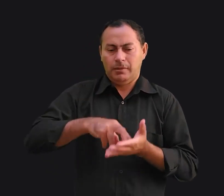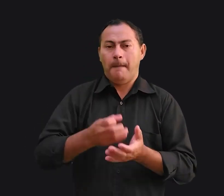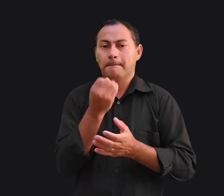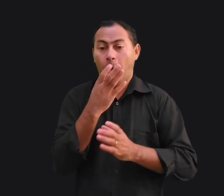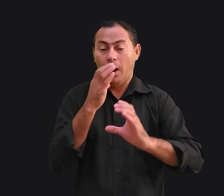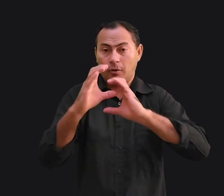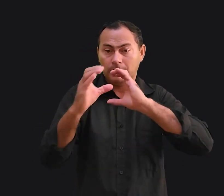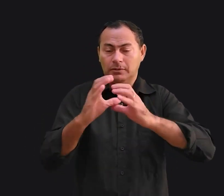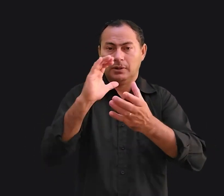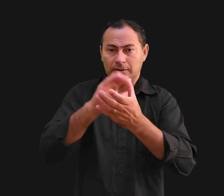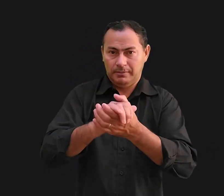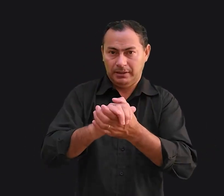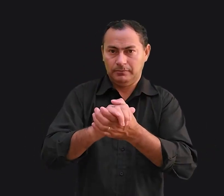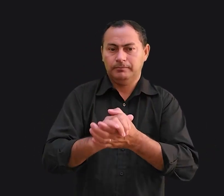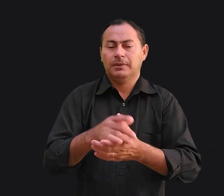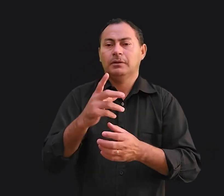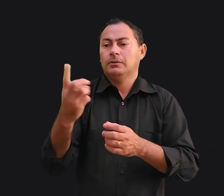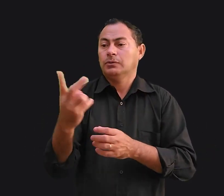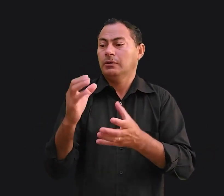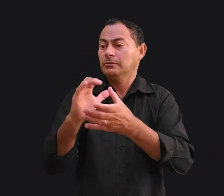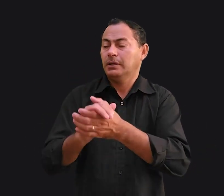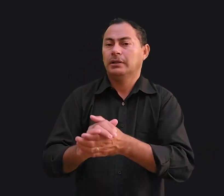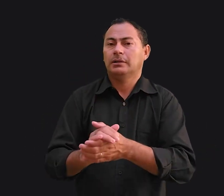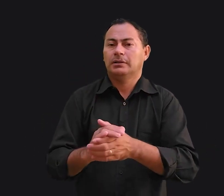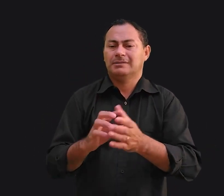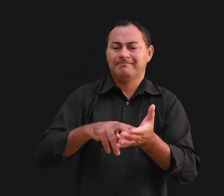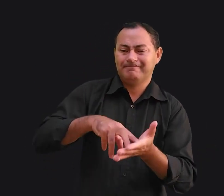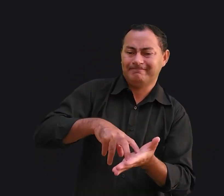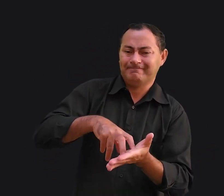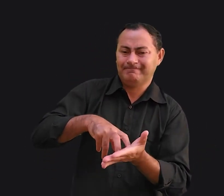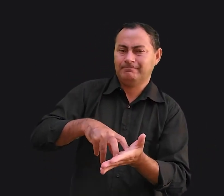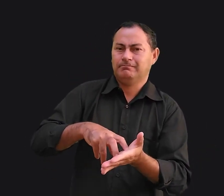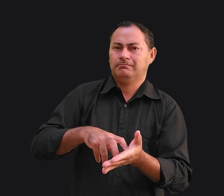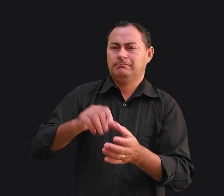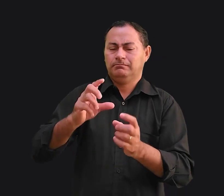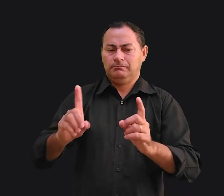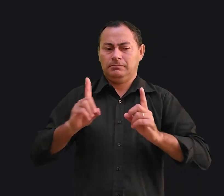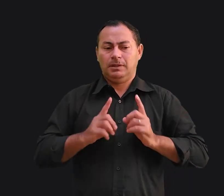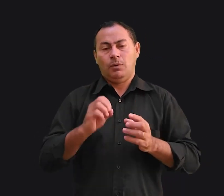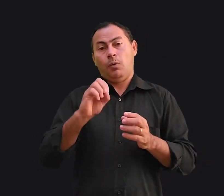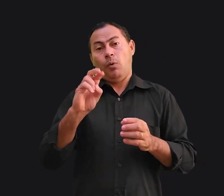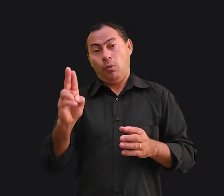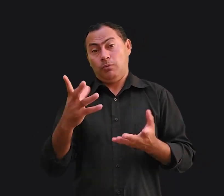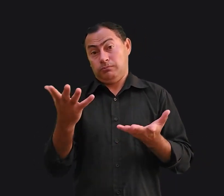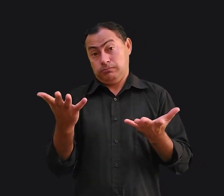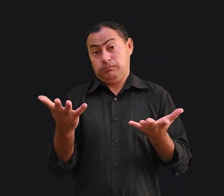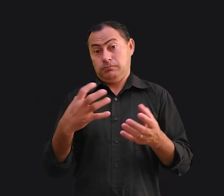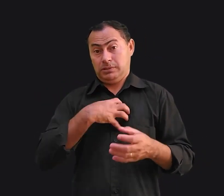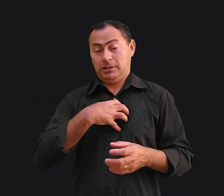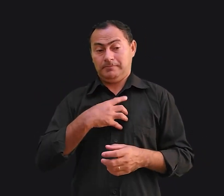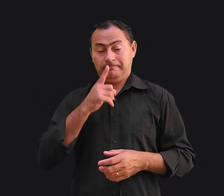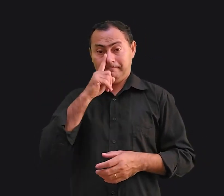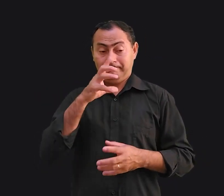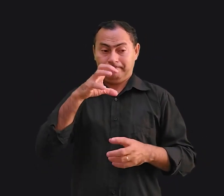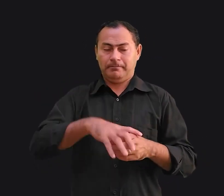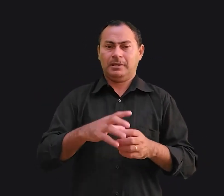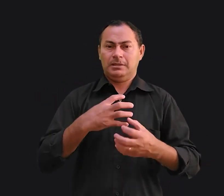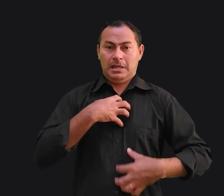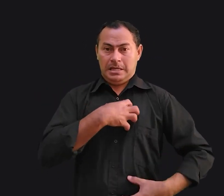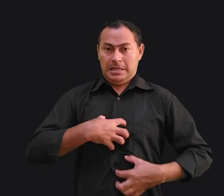uma boa comunicação no casamento se um dos parceiros é inseguro, prevenido ou se sente ameaçado. Essa raiva